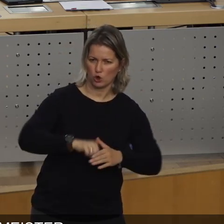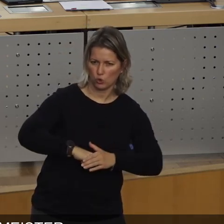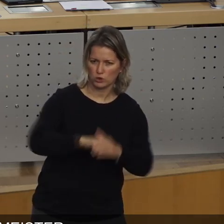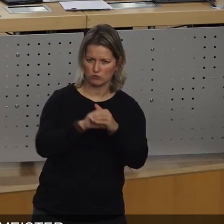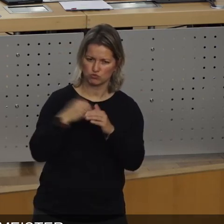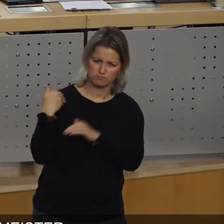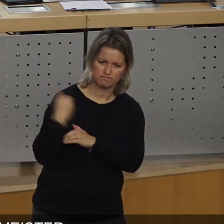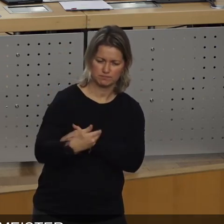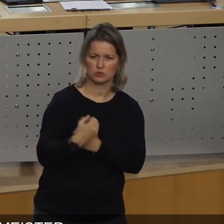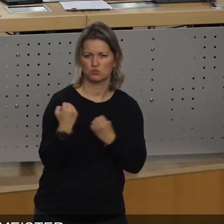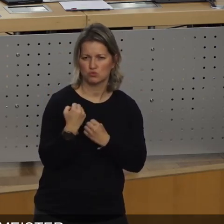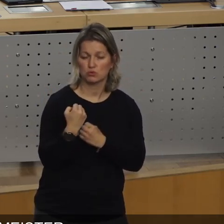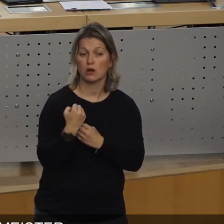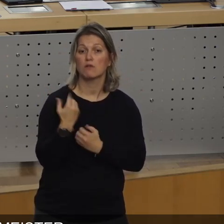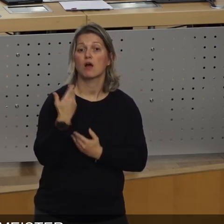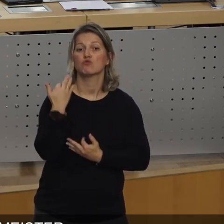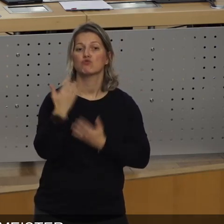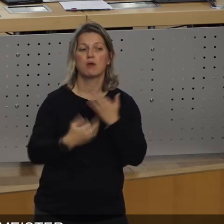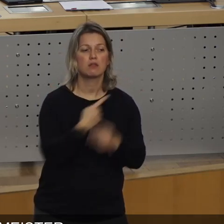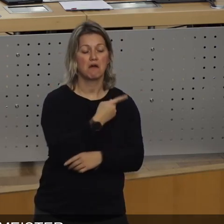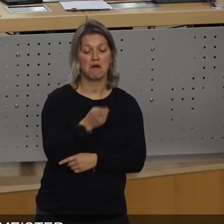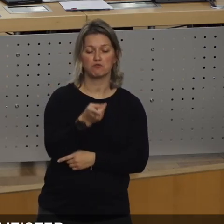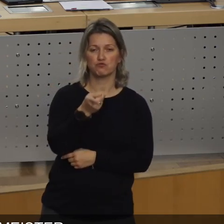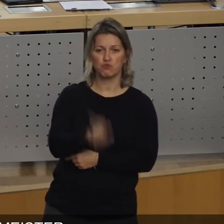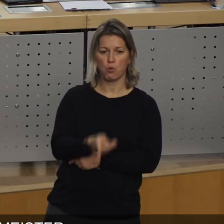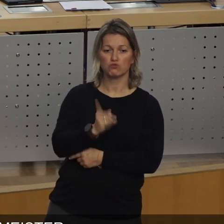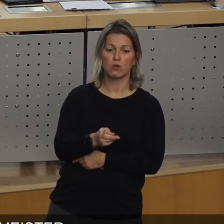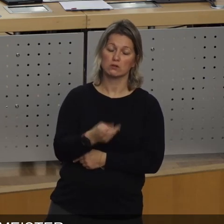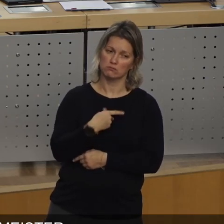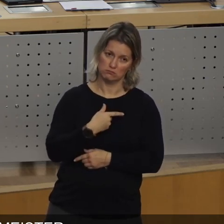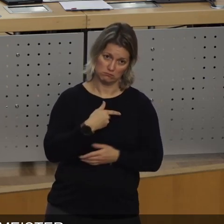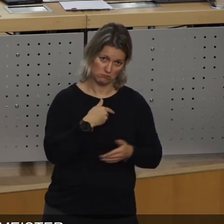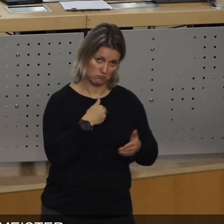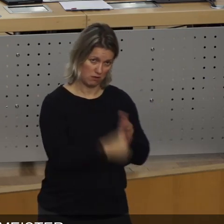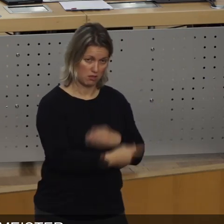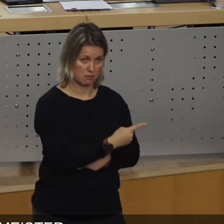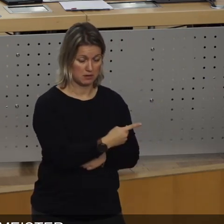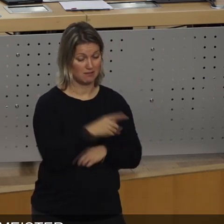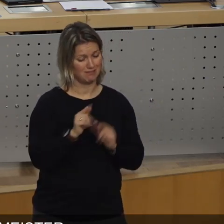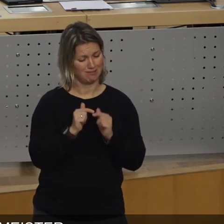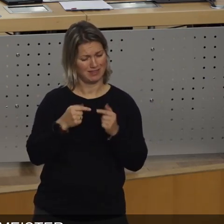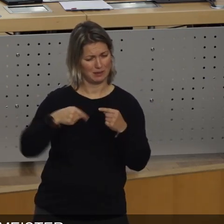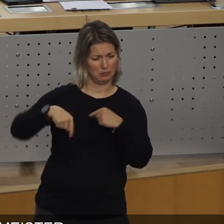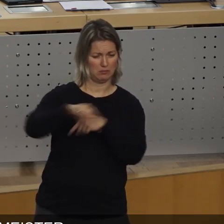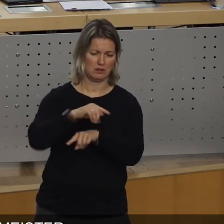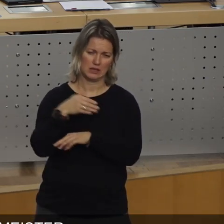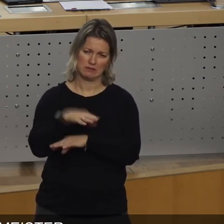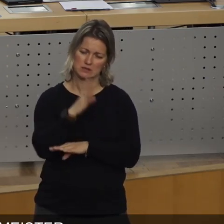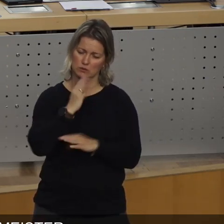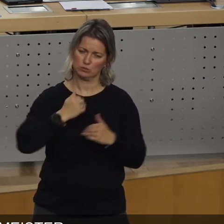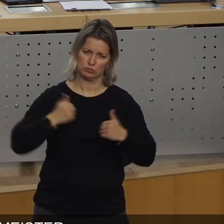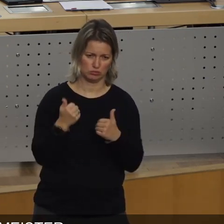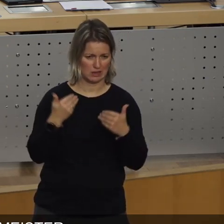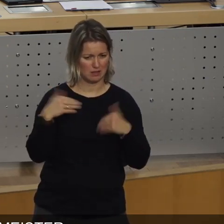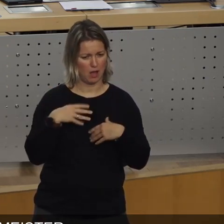vielleicht zu Schuldigen erklärt werden. Wir haben ein tolles Team gehabt, es hat uns auch richtig